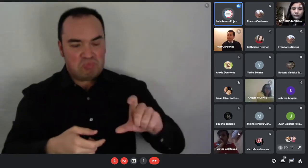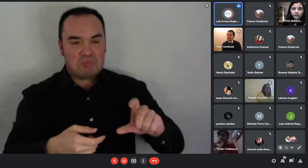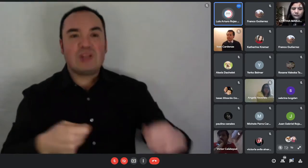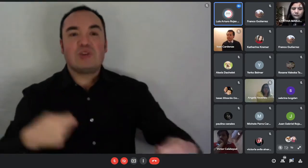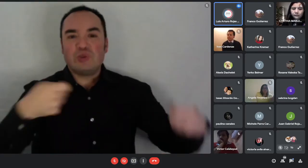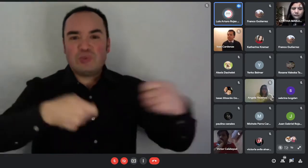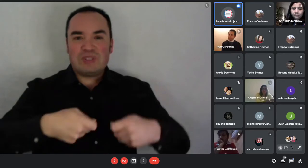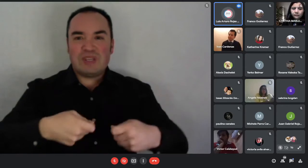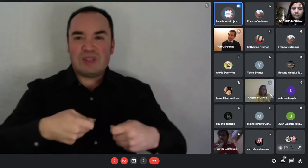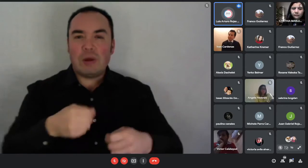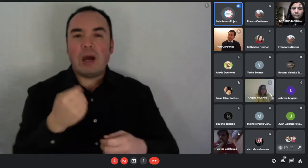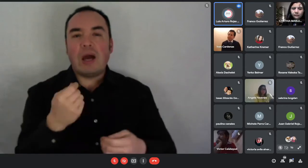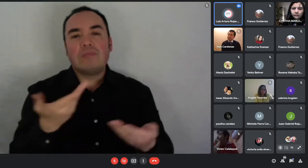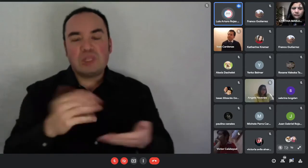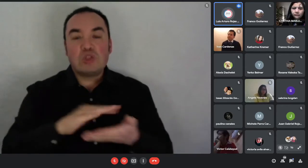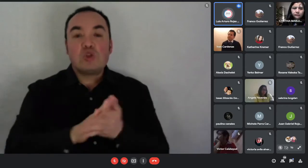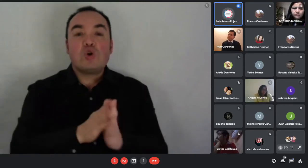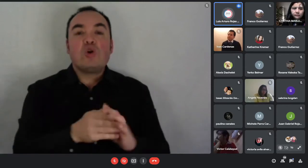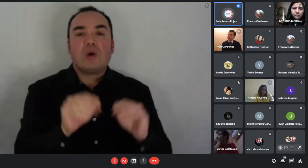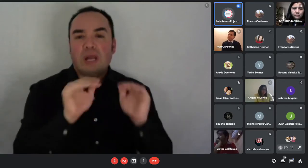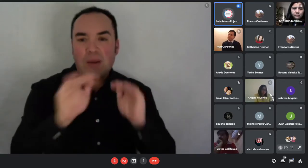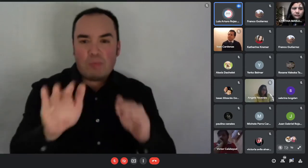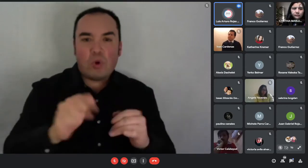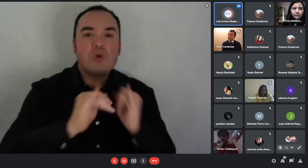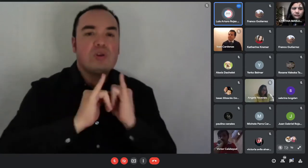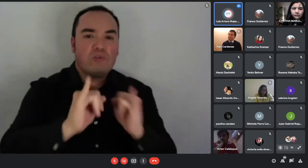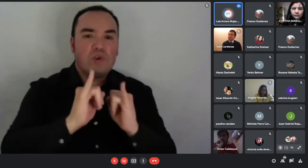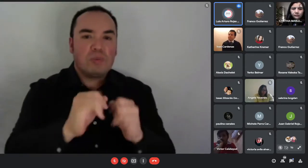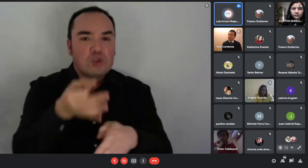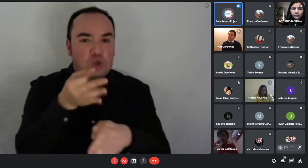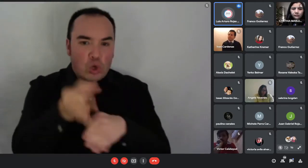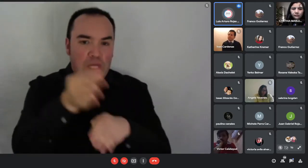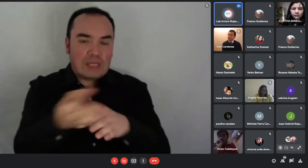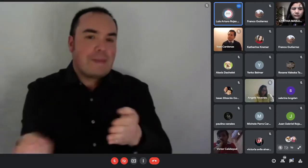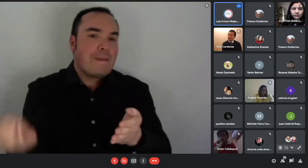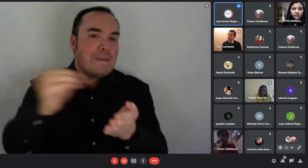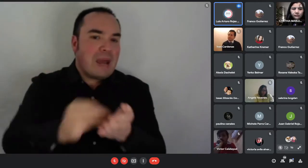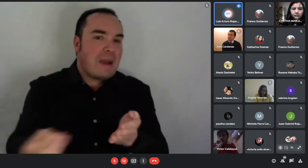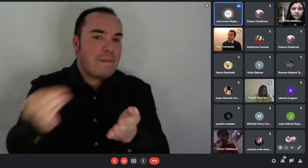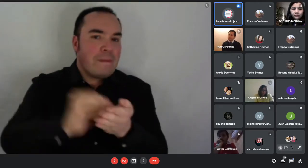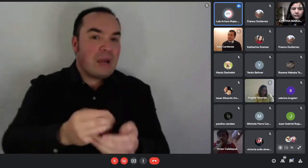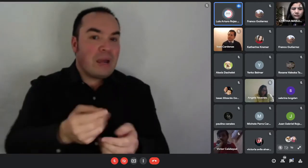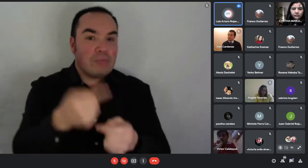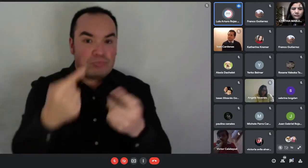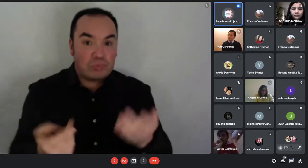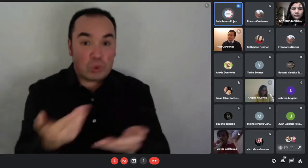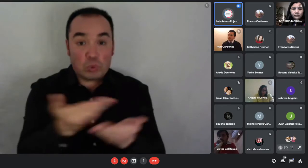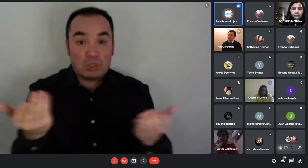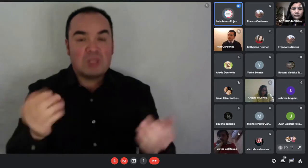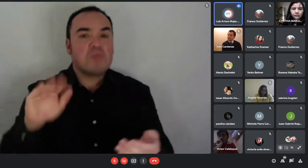orientación para que ustedes estén claritos de cómo funciona la aplicación del subsidio y cuánto es el monto que van a recibir finalmente.